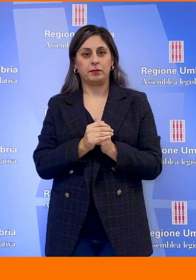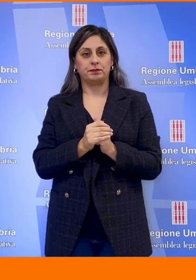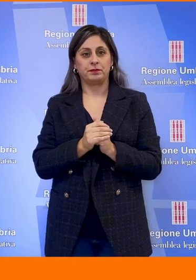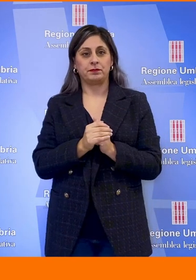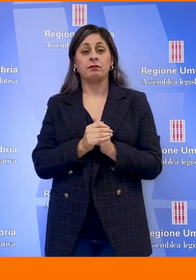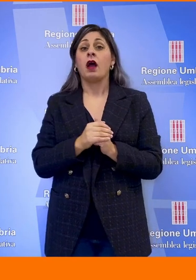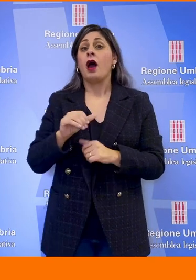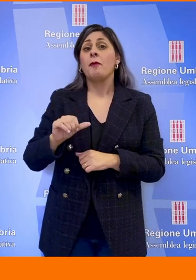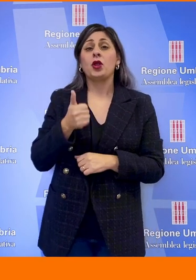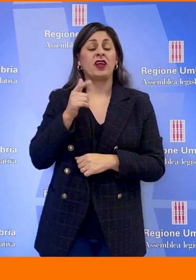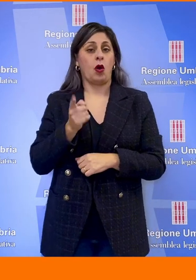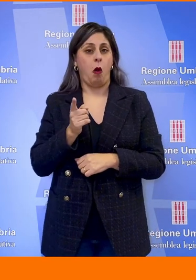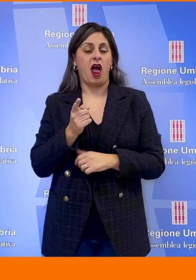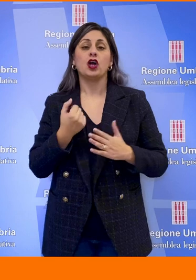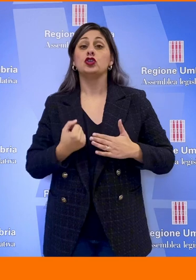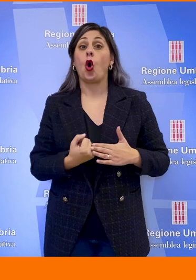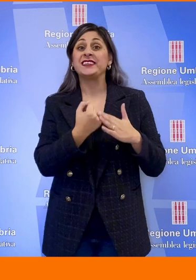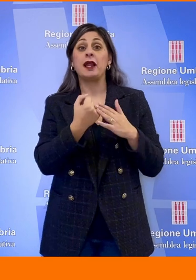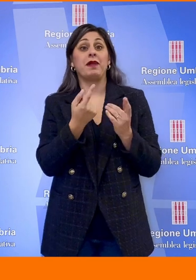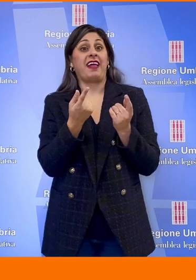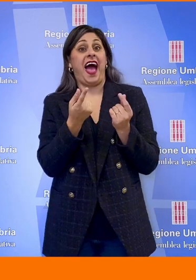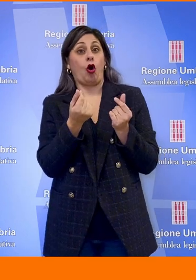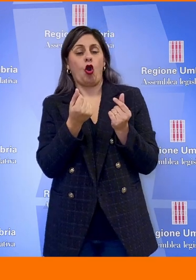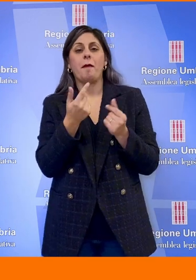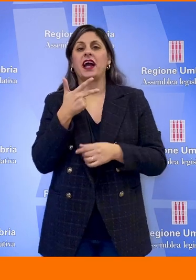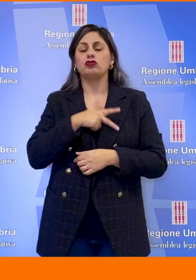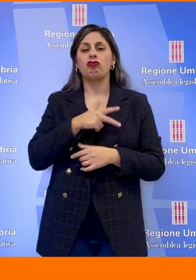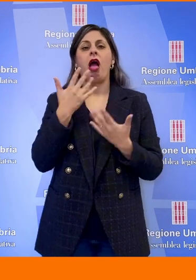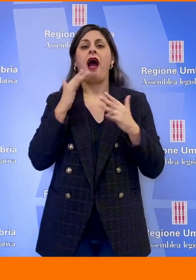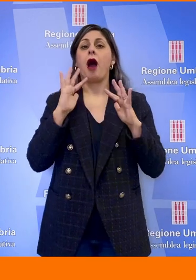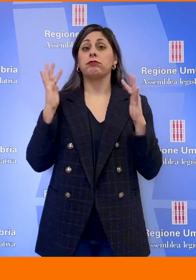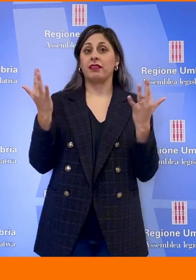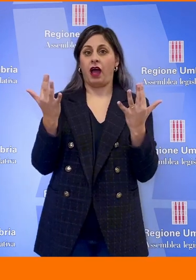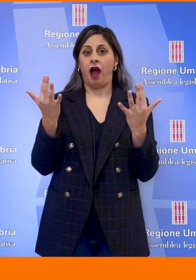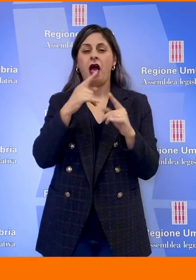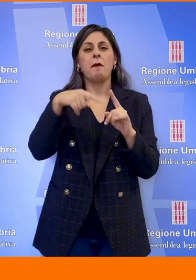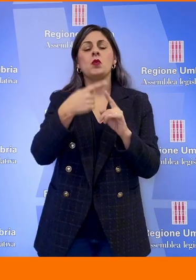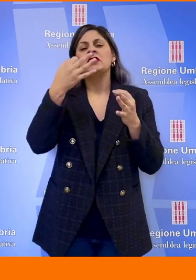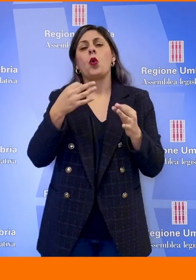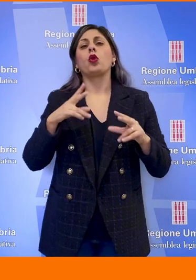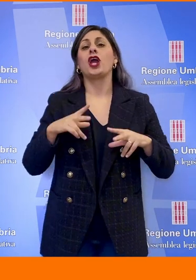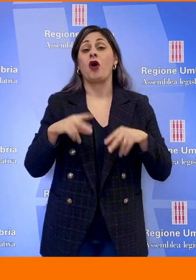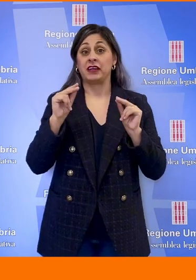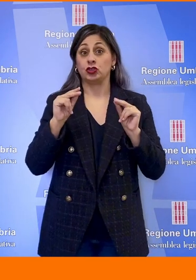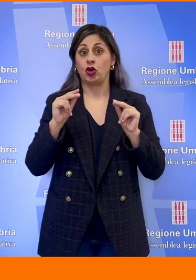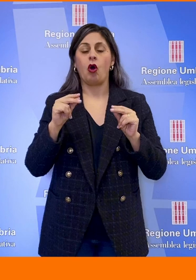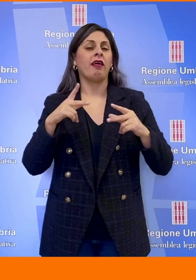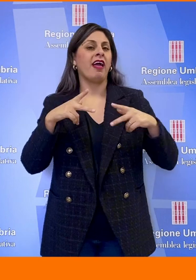la sostenibilità economica, sociale ed ambientale e sicuramente l'innovazione. Un'innovazione che diventa